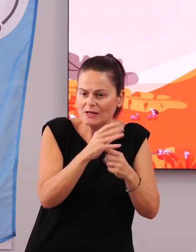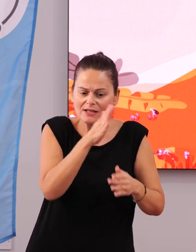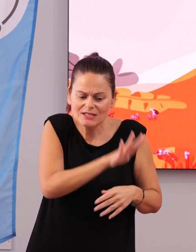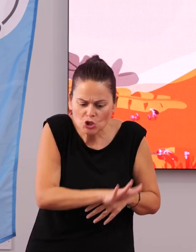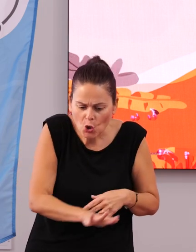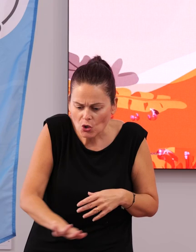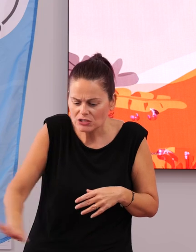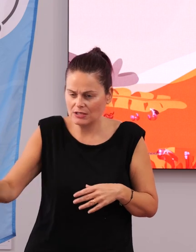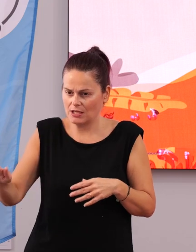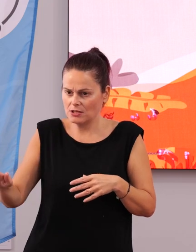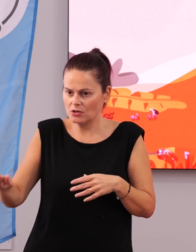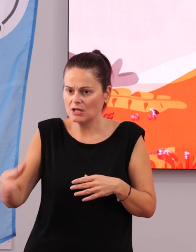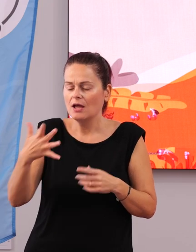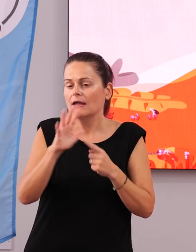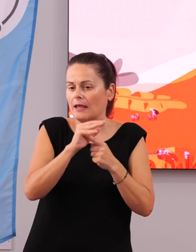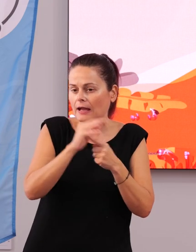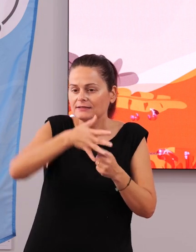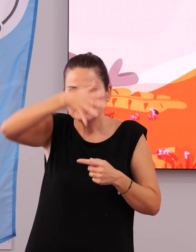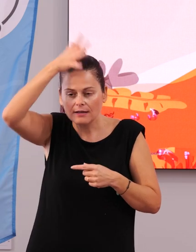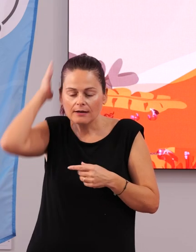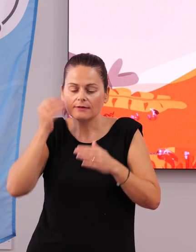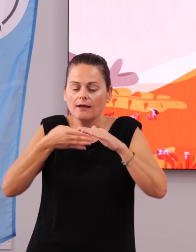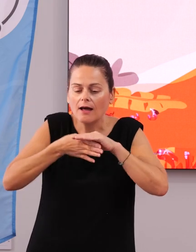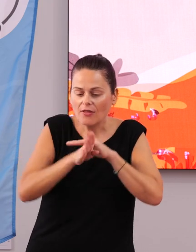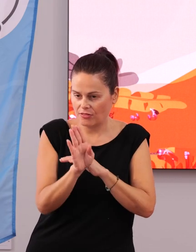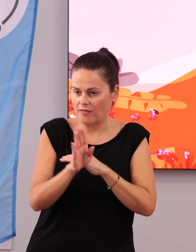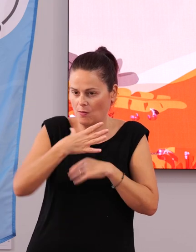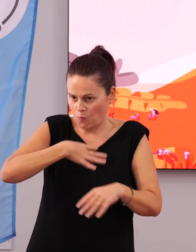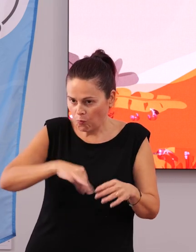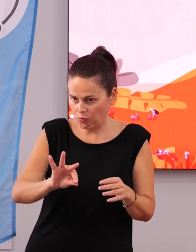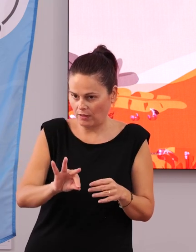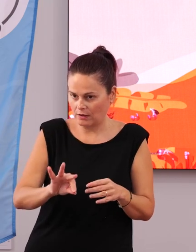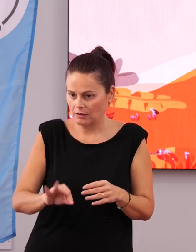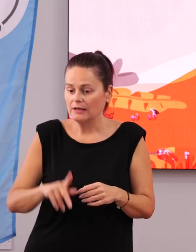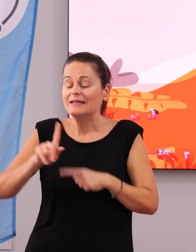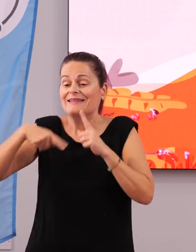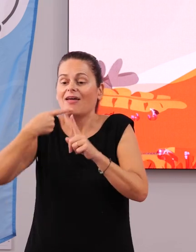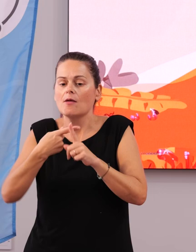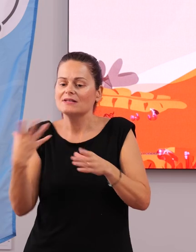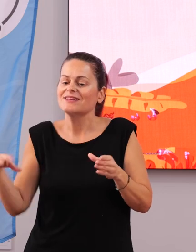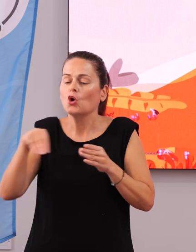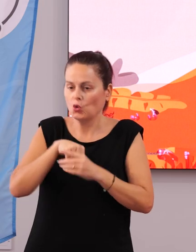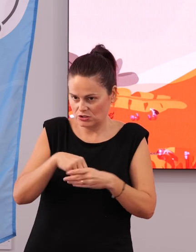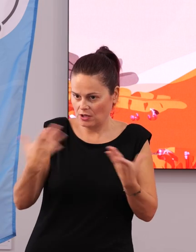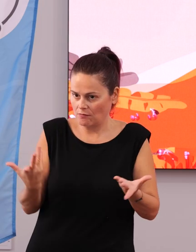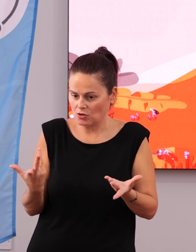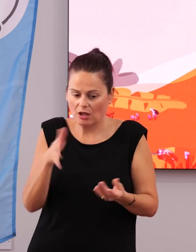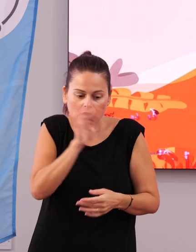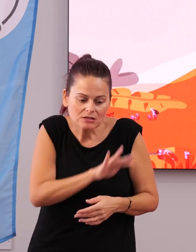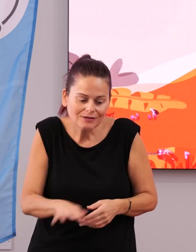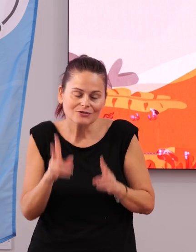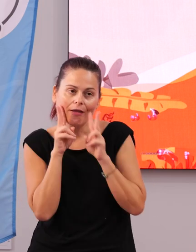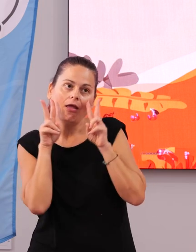niños que tengan parques en Cartagena puedan acceder a ellos y, además, que sean inclusivos, que ningún niño se quede